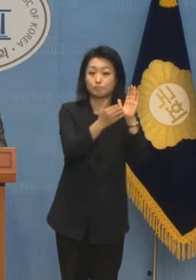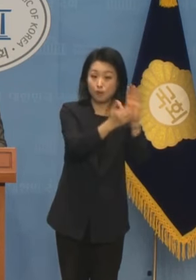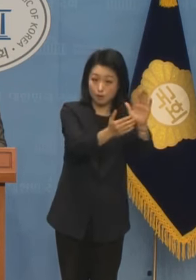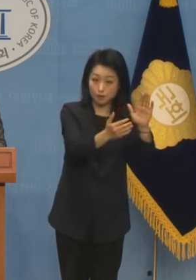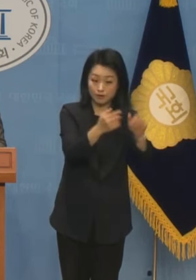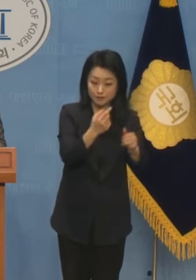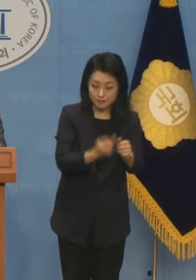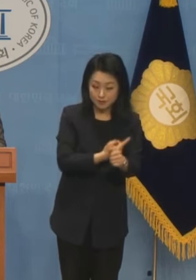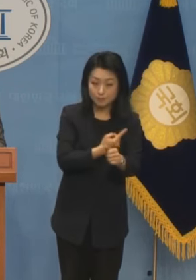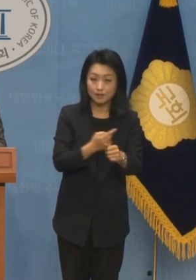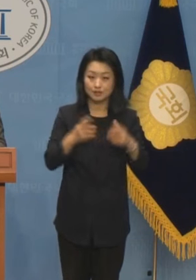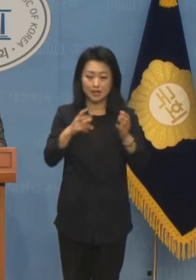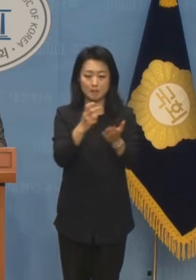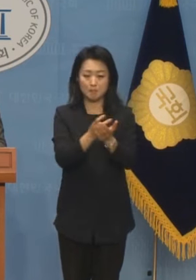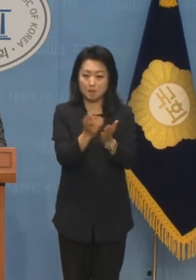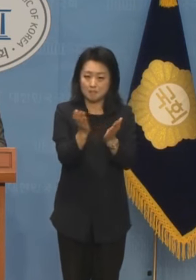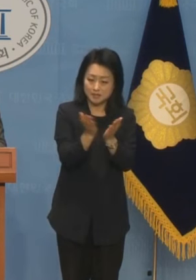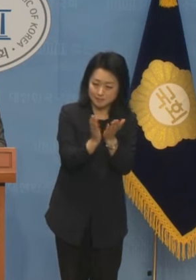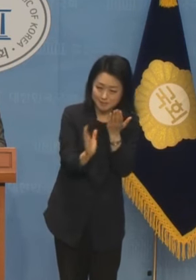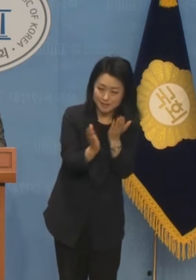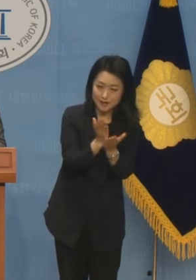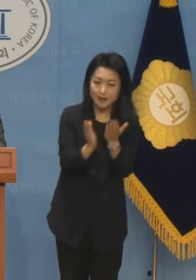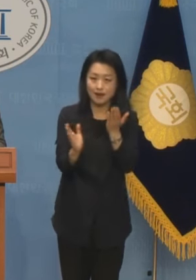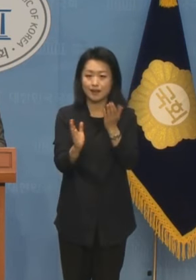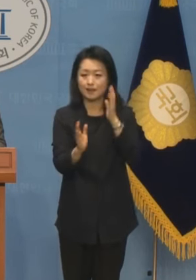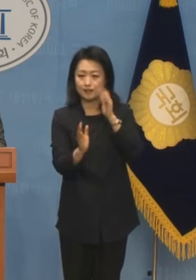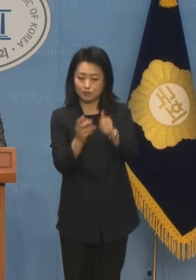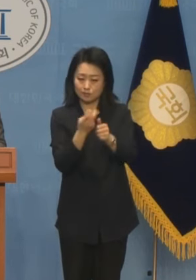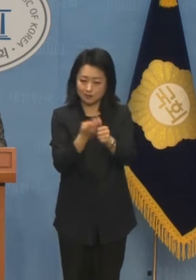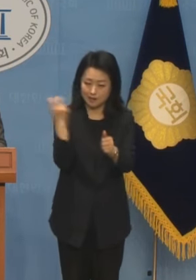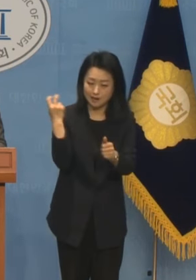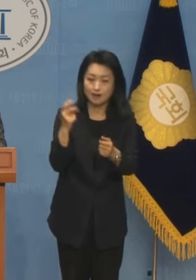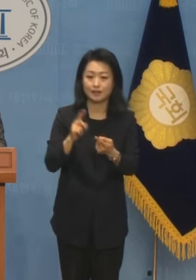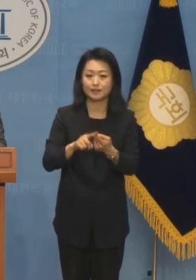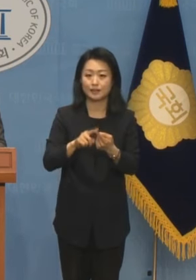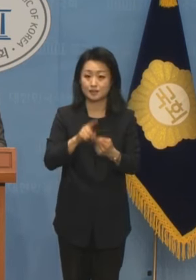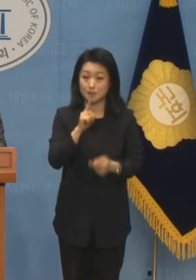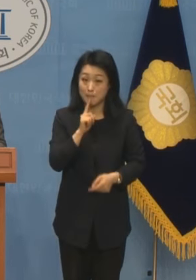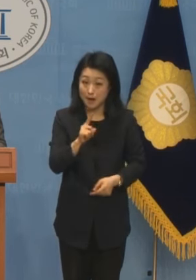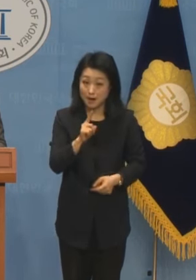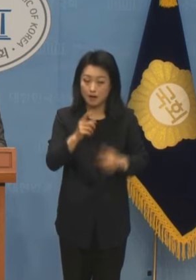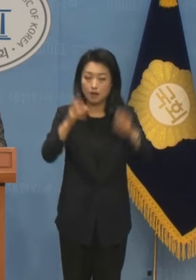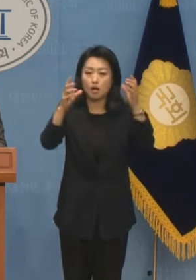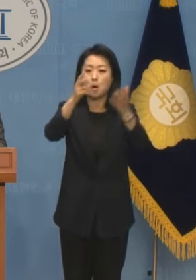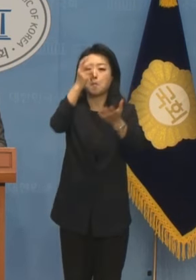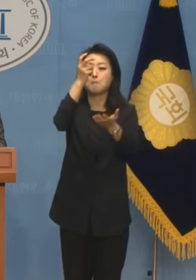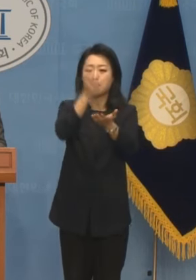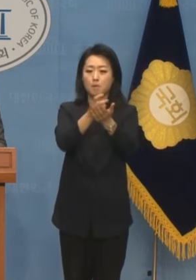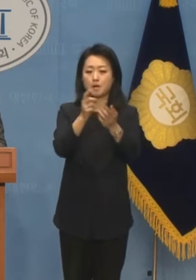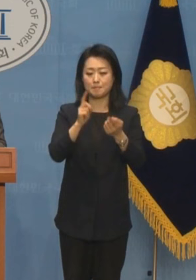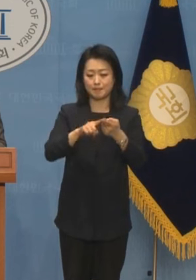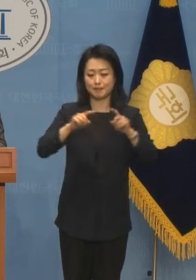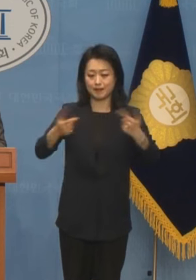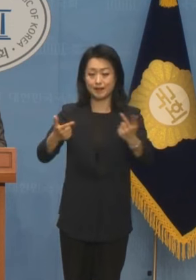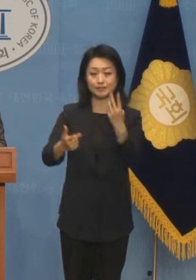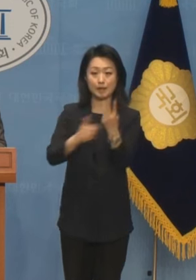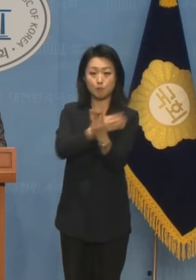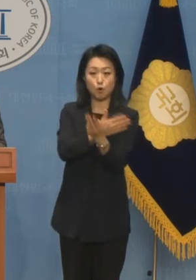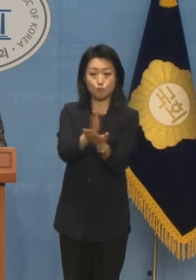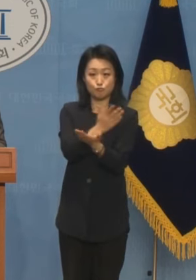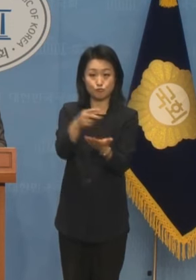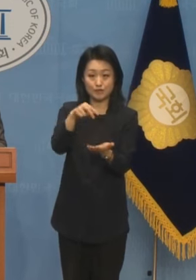위헌과 대통령에 대한 탄핵을 운운하는 것은 헌법을 부정하고 삼권분립의